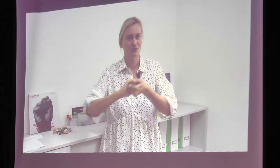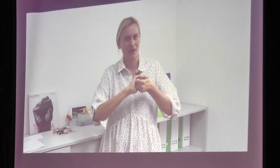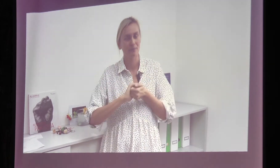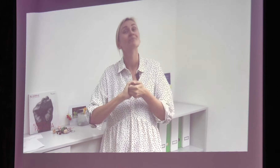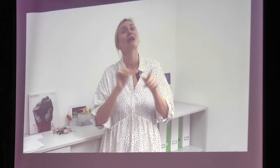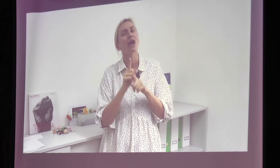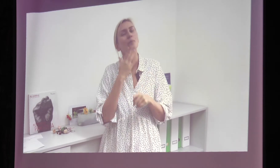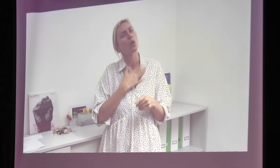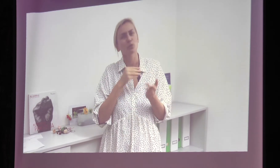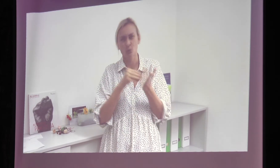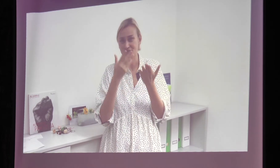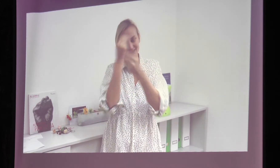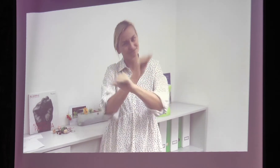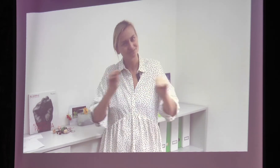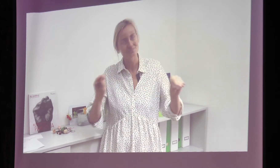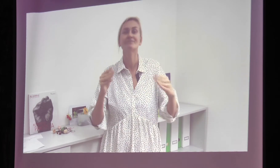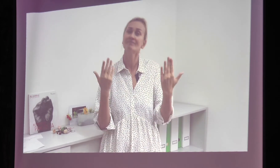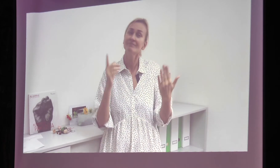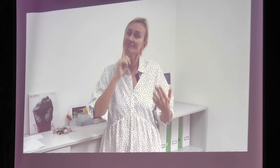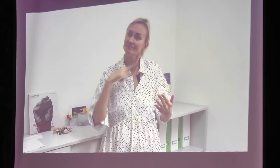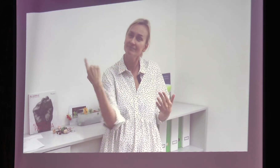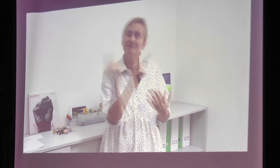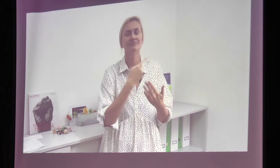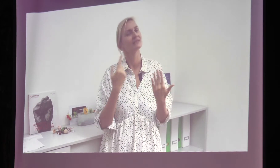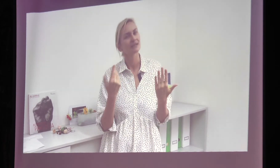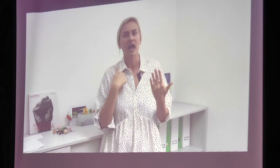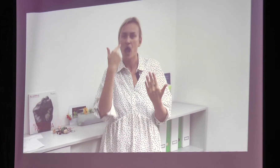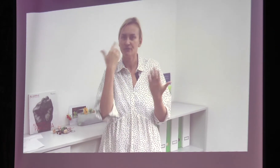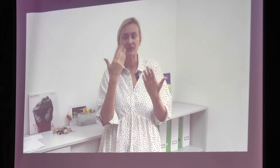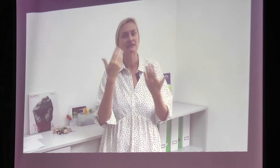Und die Zusammenarbeit, Zusammenhalt ist wichtig und ich möchte auch bekannt geben,